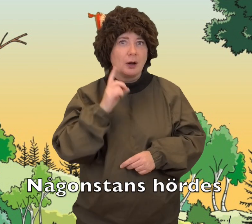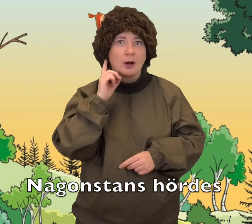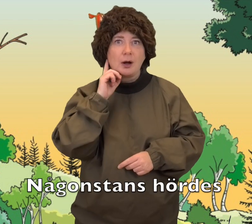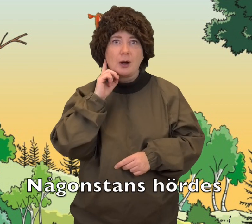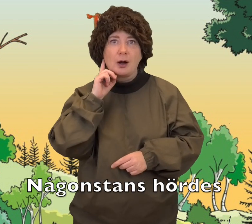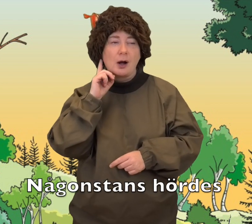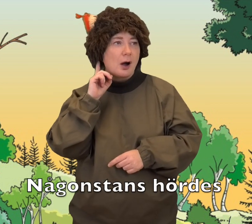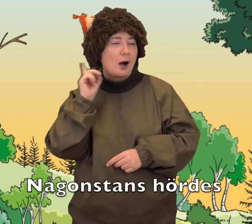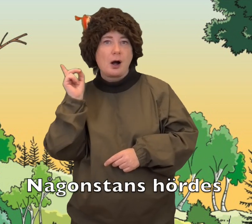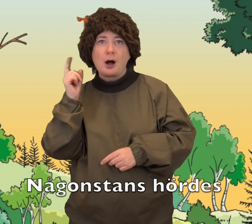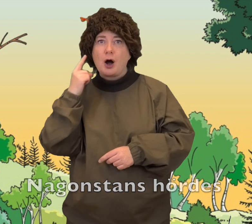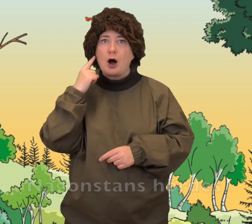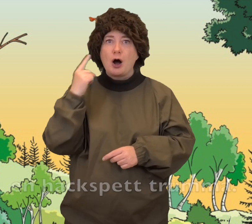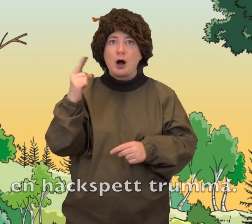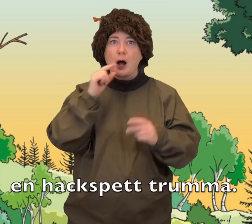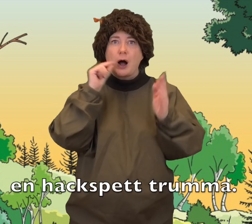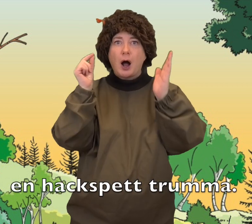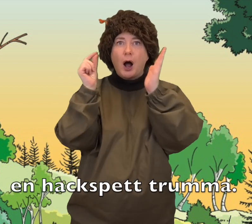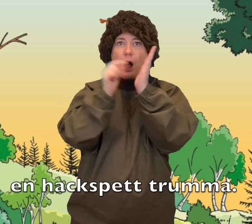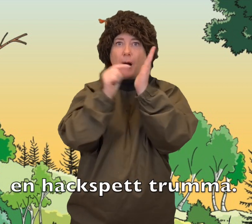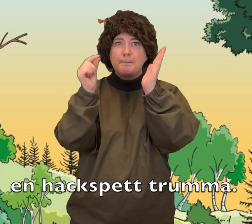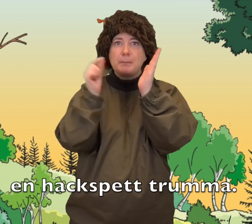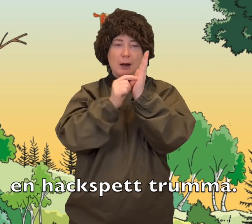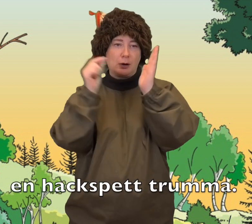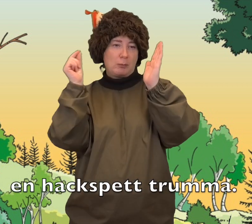Någonstans hördes en hackspett trumma.